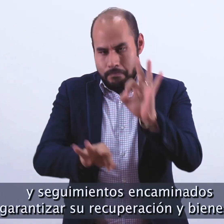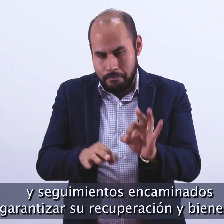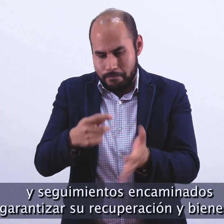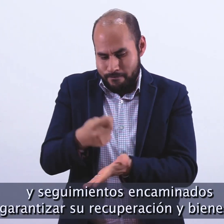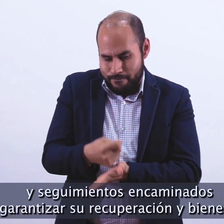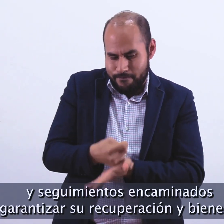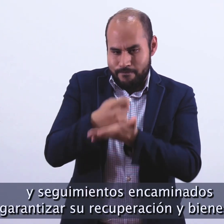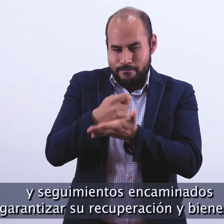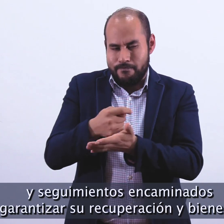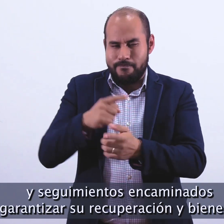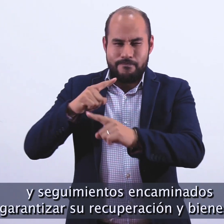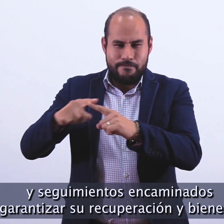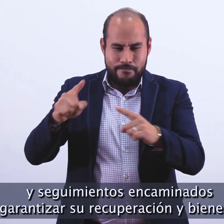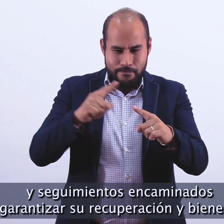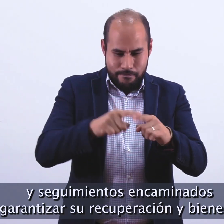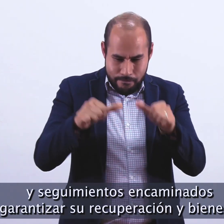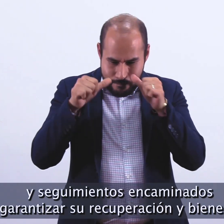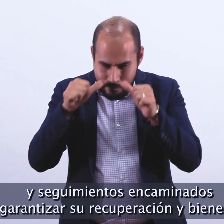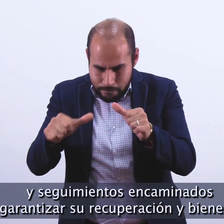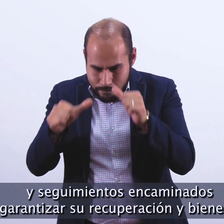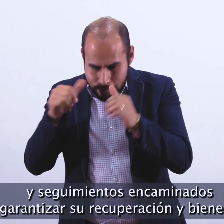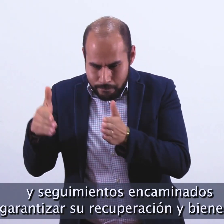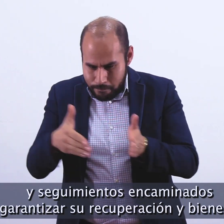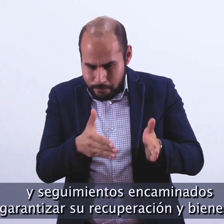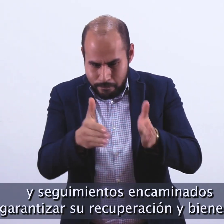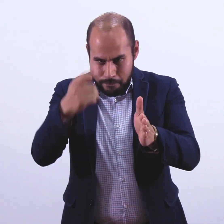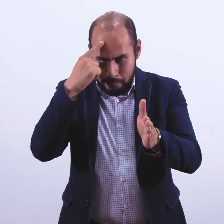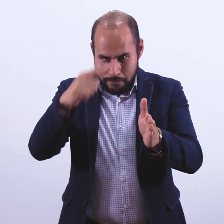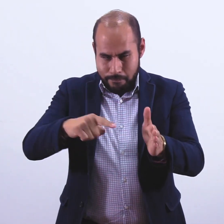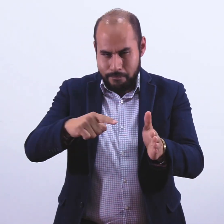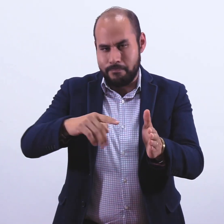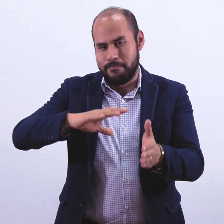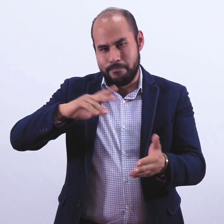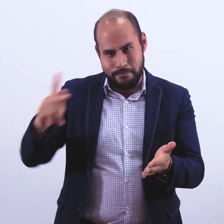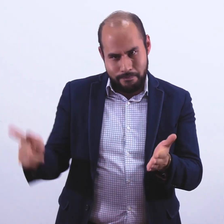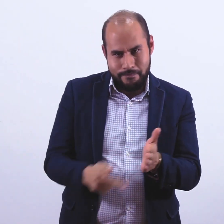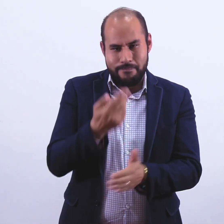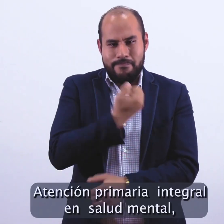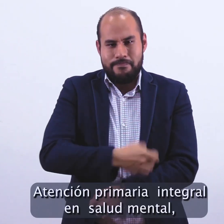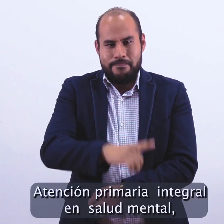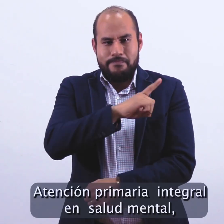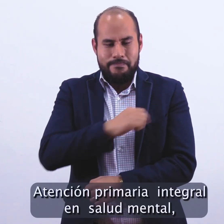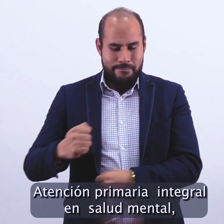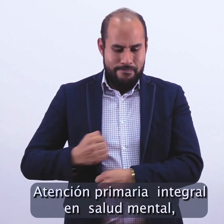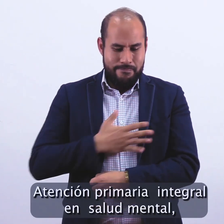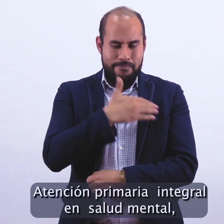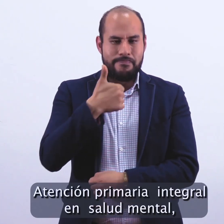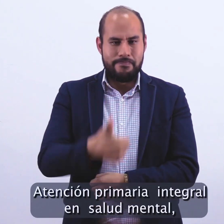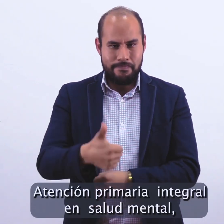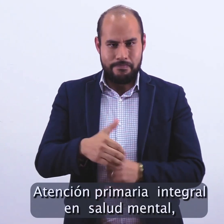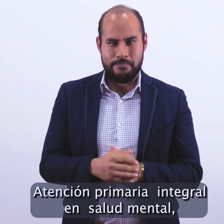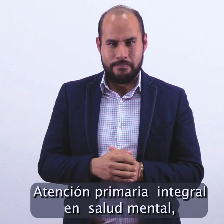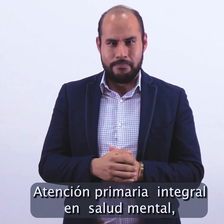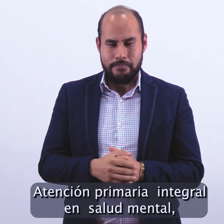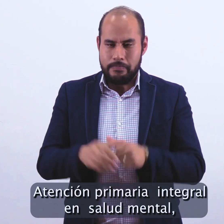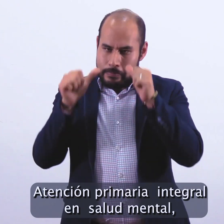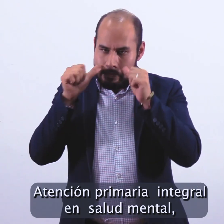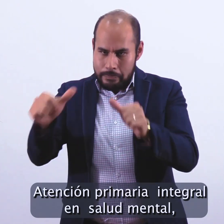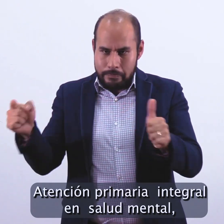encaminados a garantizar su recuperación y bienestar. Atención primaria e integral en la salud mental.